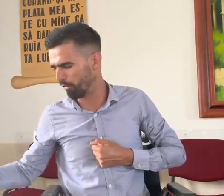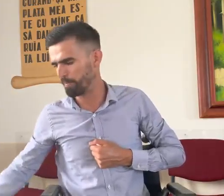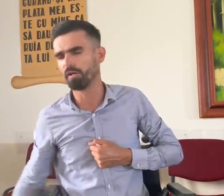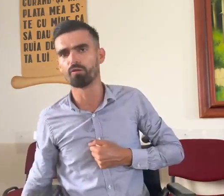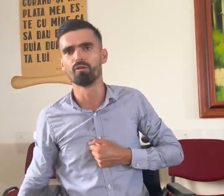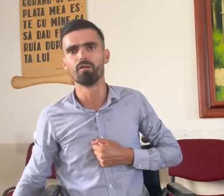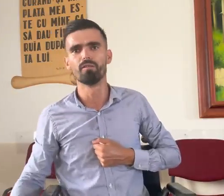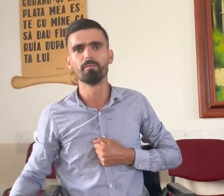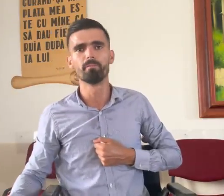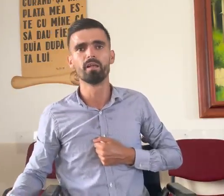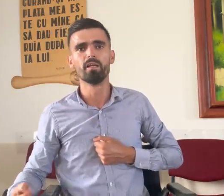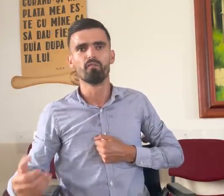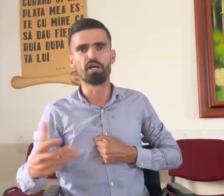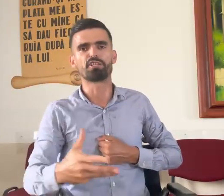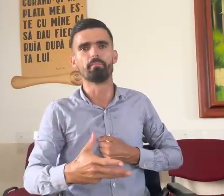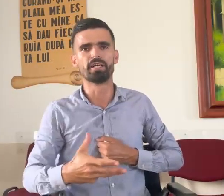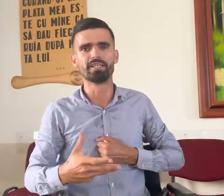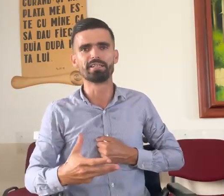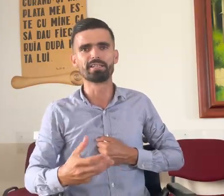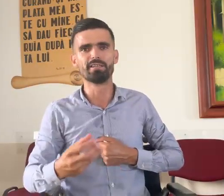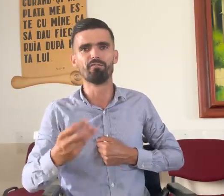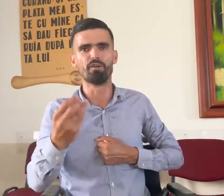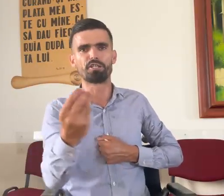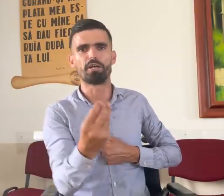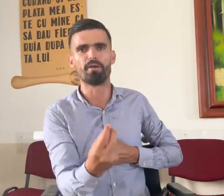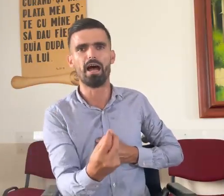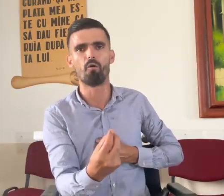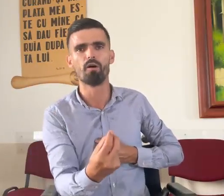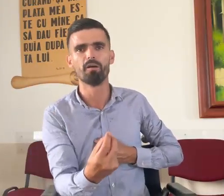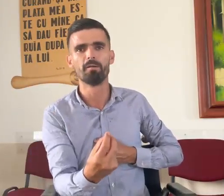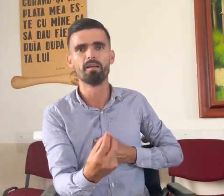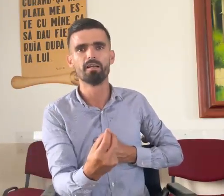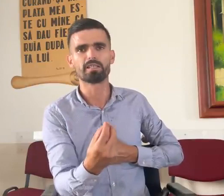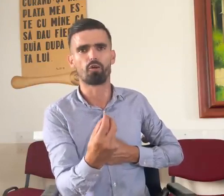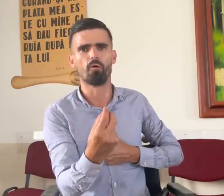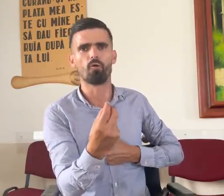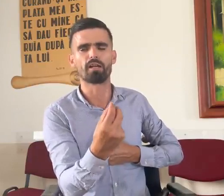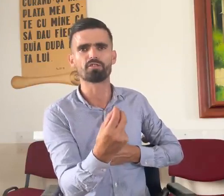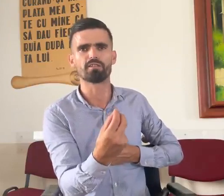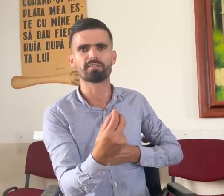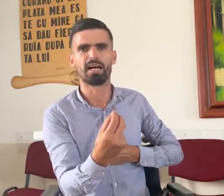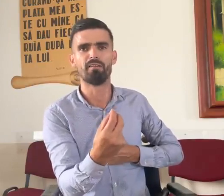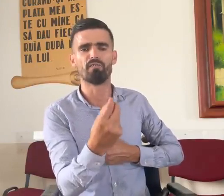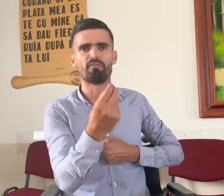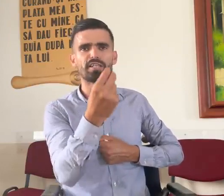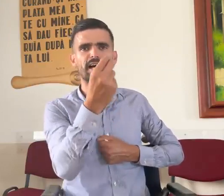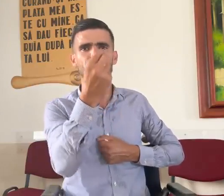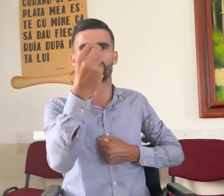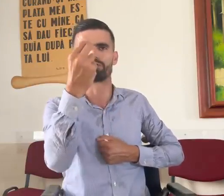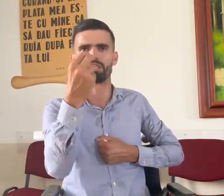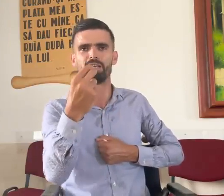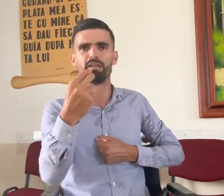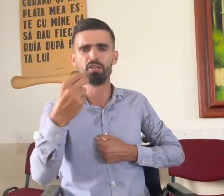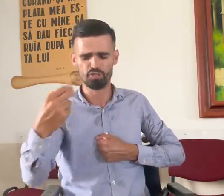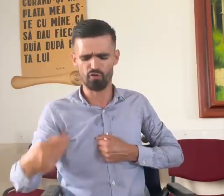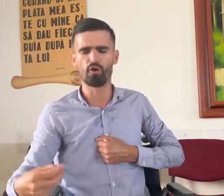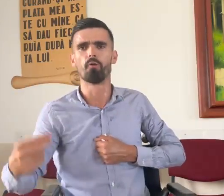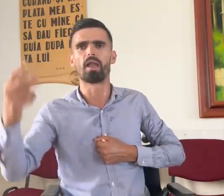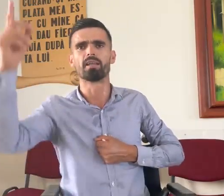copilul, văd ce mănânc, văd ce beau, dar omul acesta va vedea într-o zi și eu voi umbla